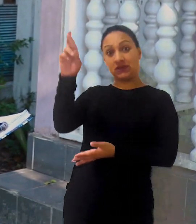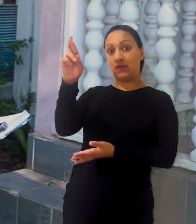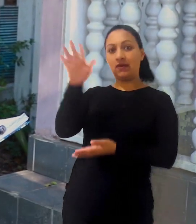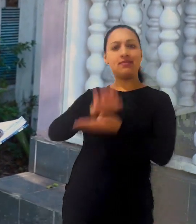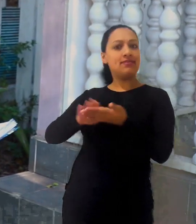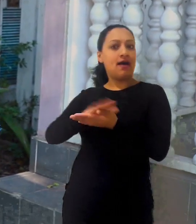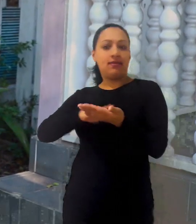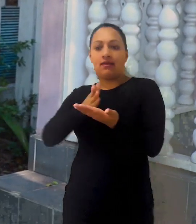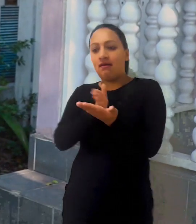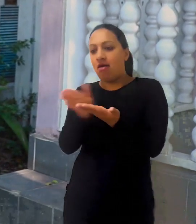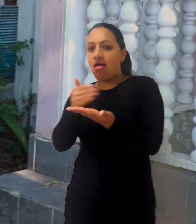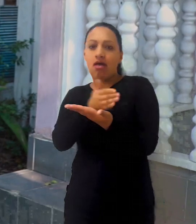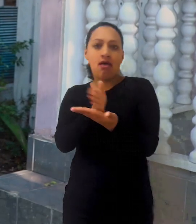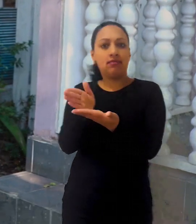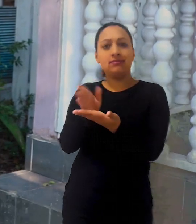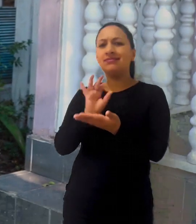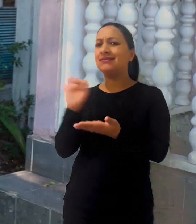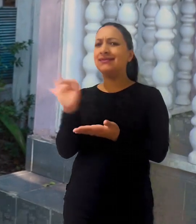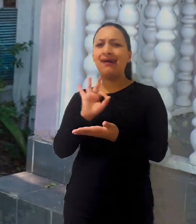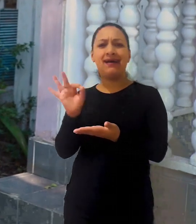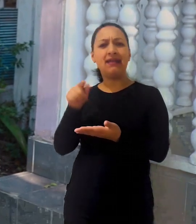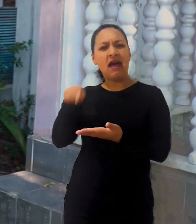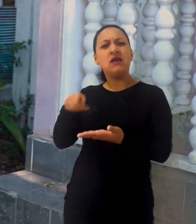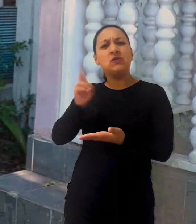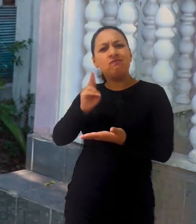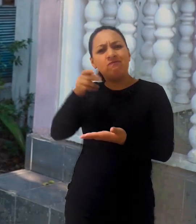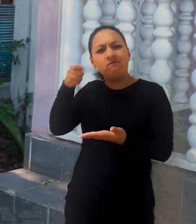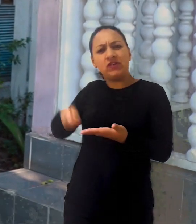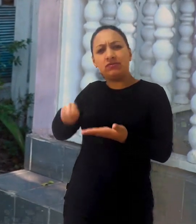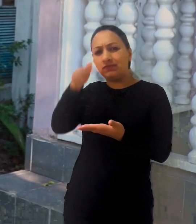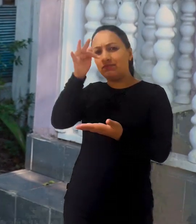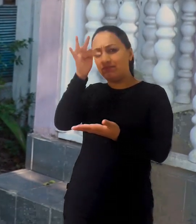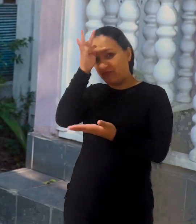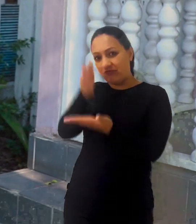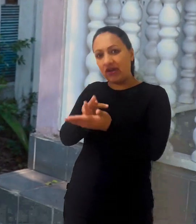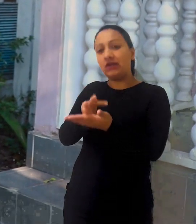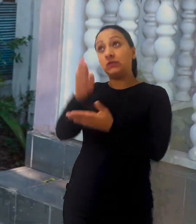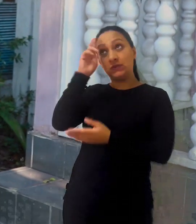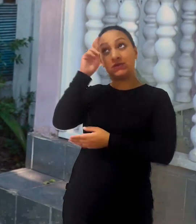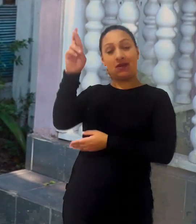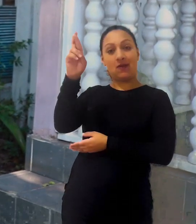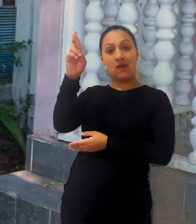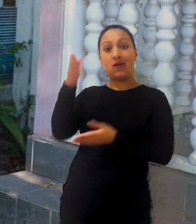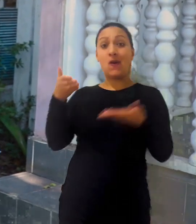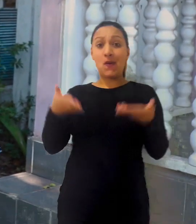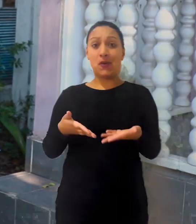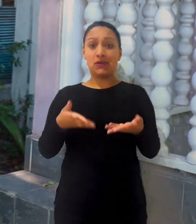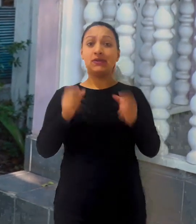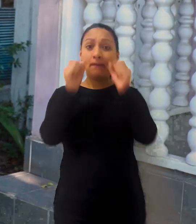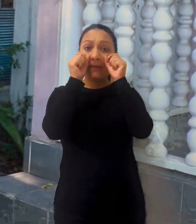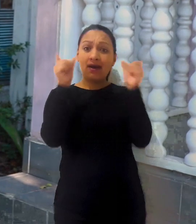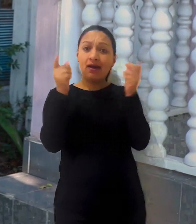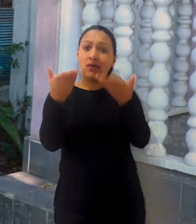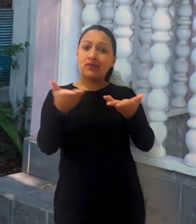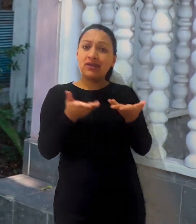abalava a fé de Abacuque, a sua fé permanecia no Senhor e eu quero te convidar nesta manhã,